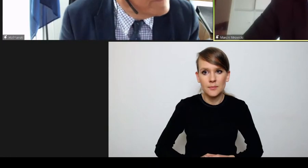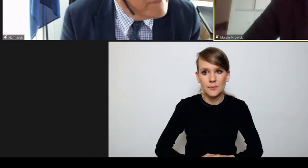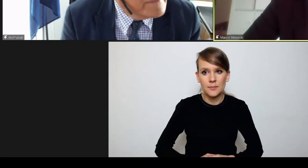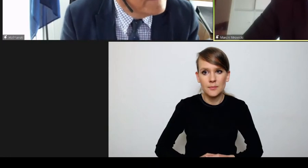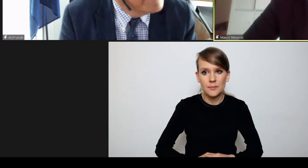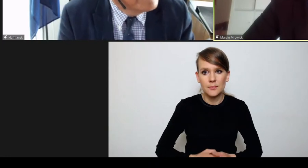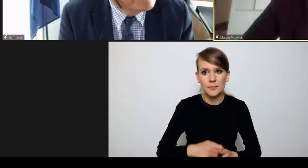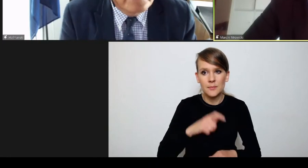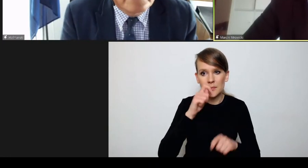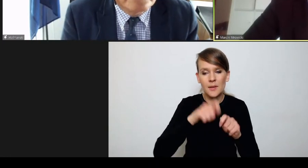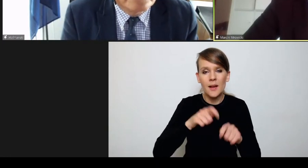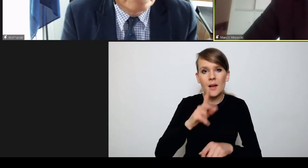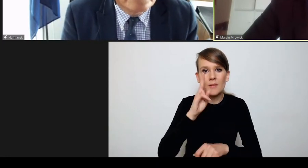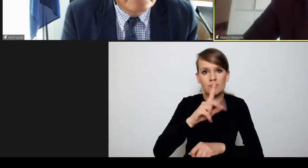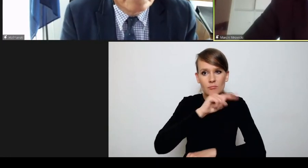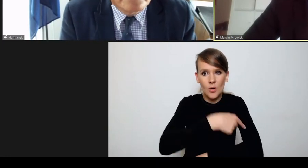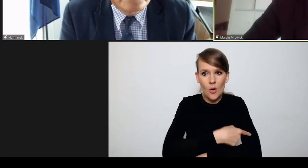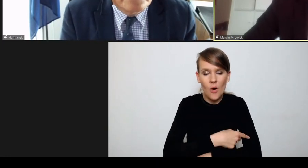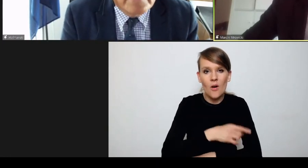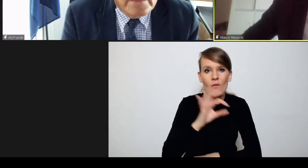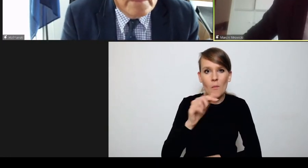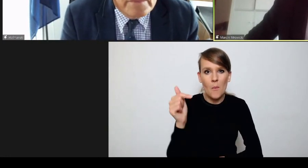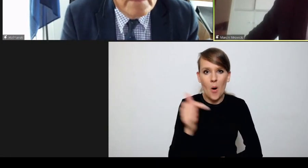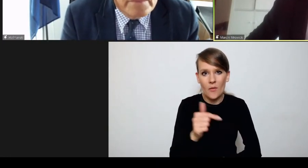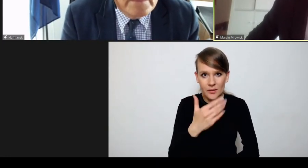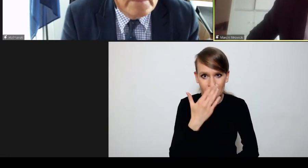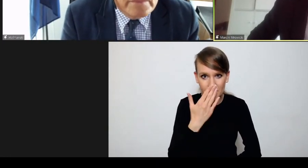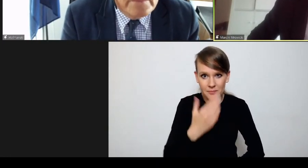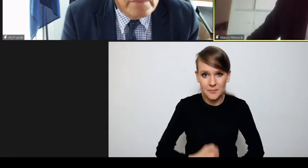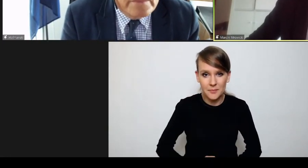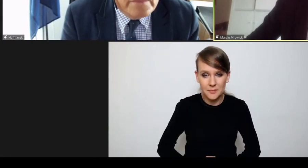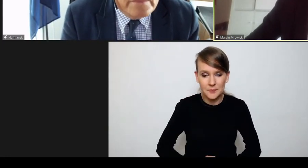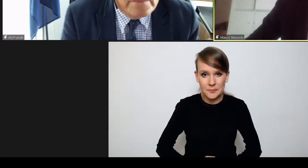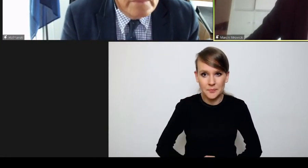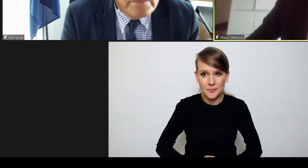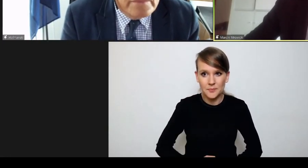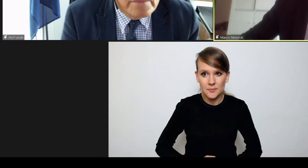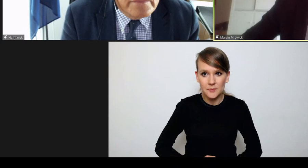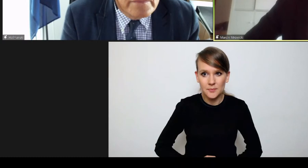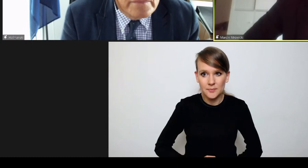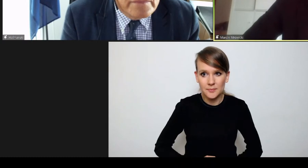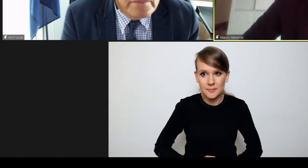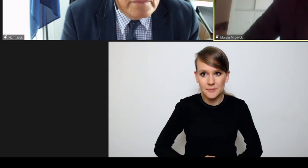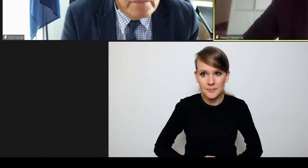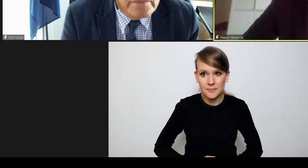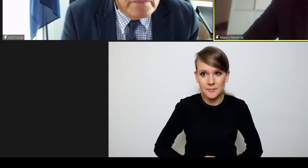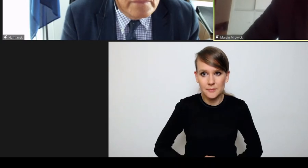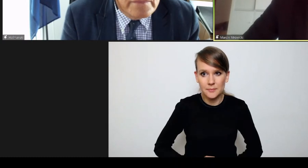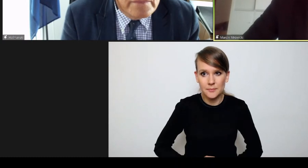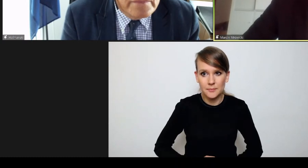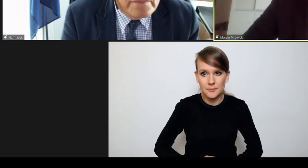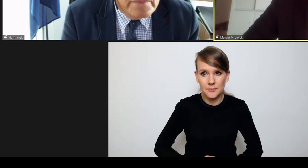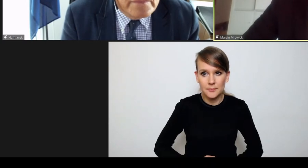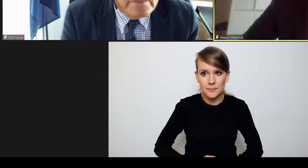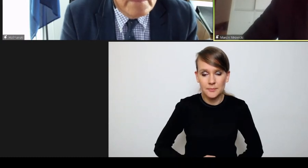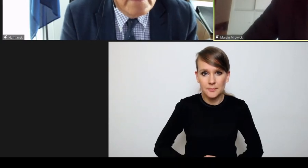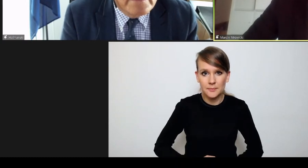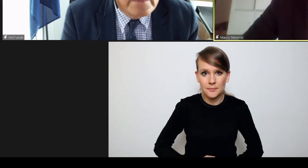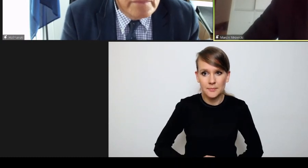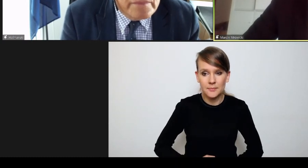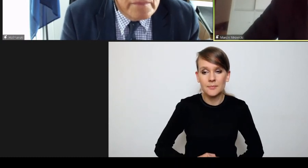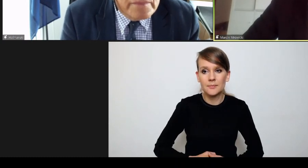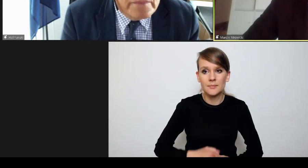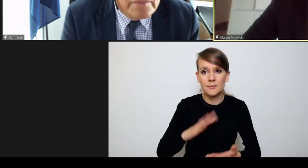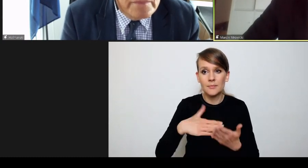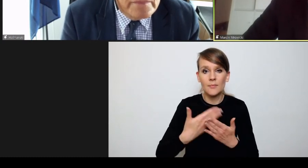można powiedzieć, powinności w postępowaniu, czyli m.in. fakt, że ujawnia obronie dowody znajdujące się w jego posiadaniu